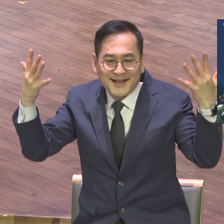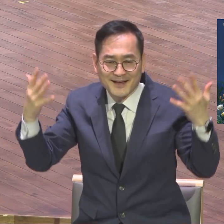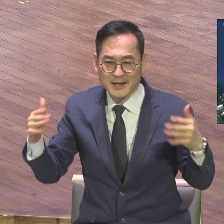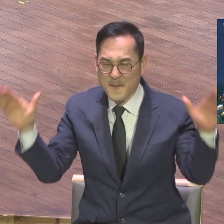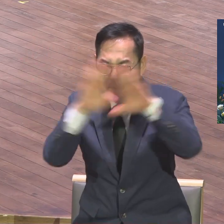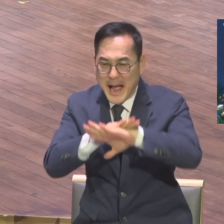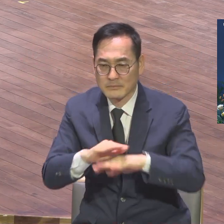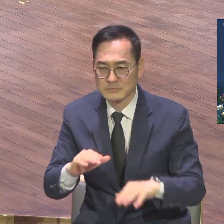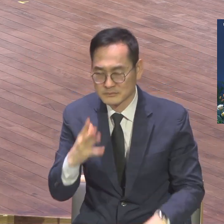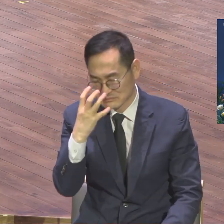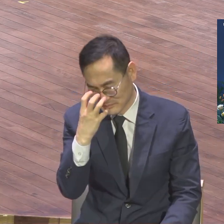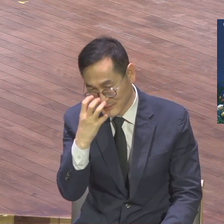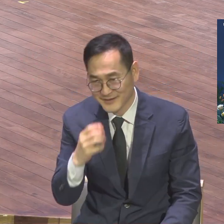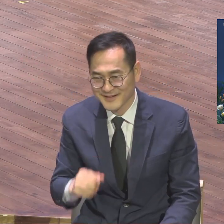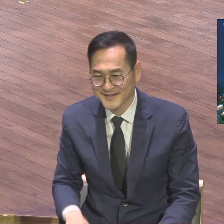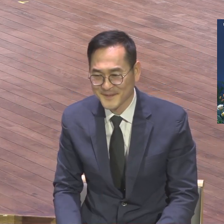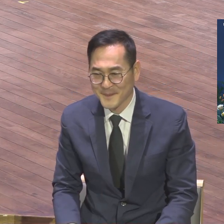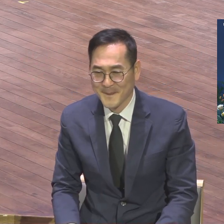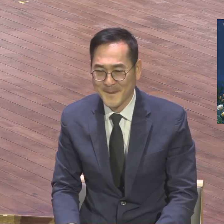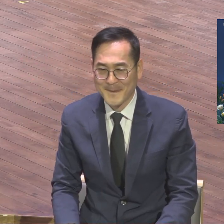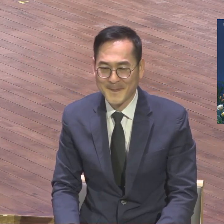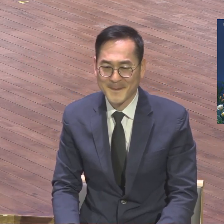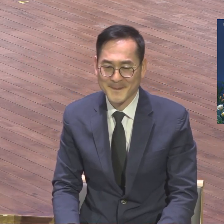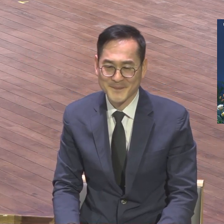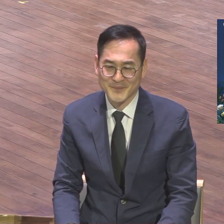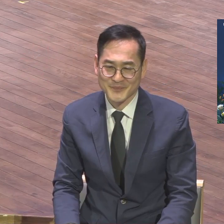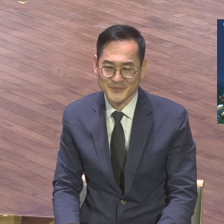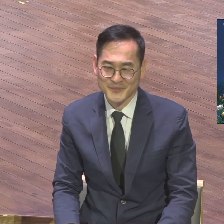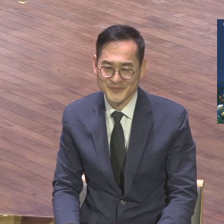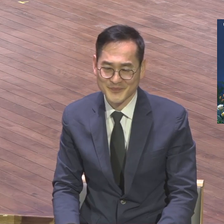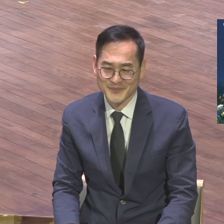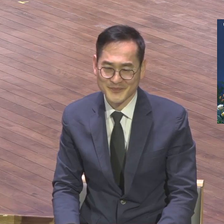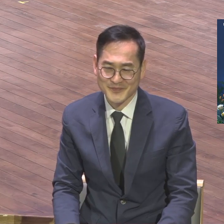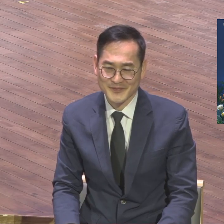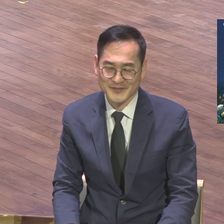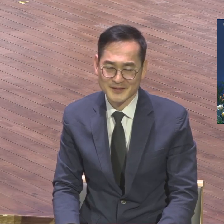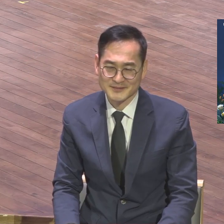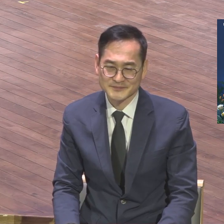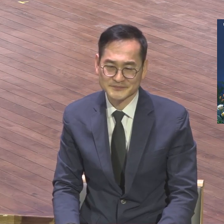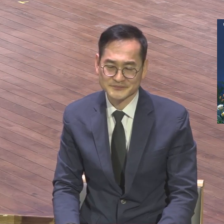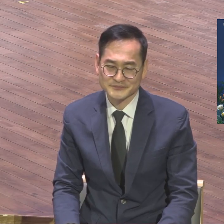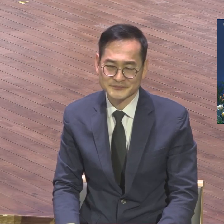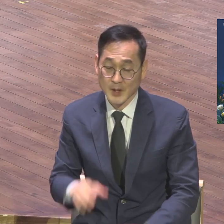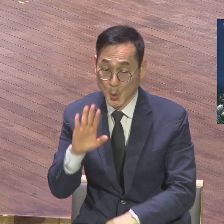2023년 되돌아보면서 우리가 하나님께서 우리에게 베풀어 주신 은혜가 너무 커지요.